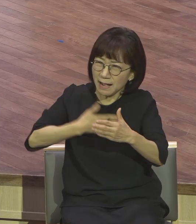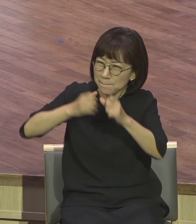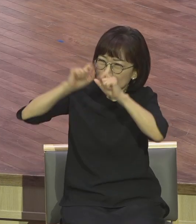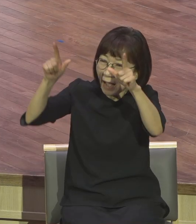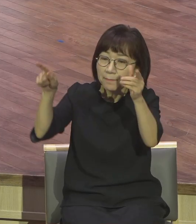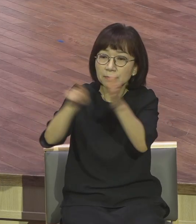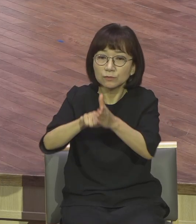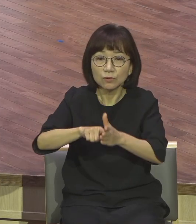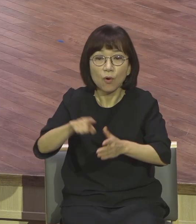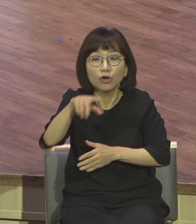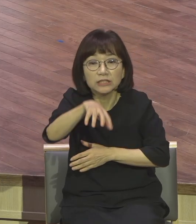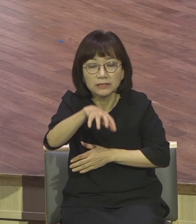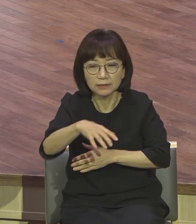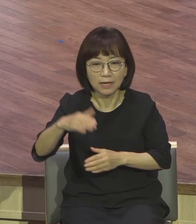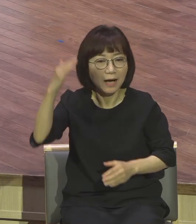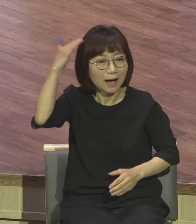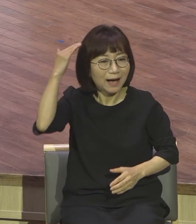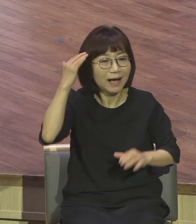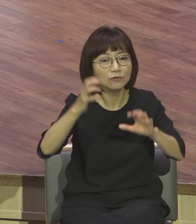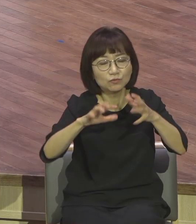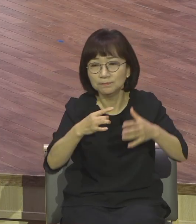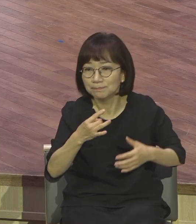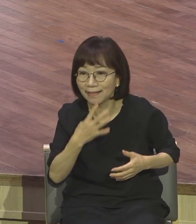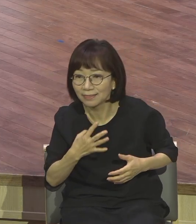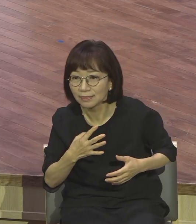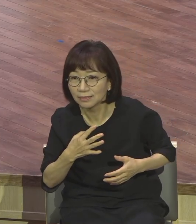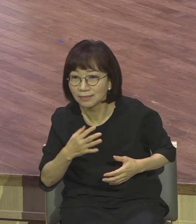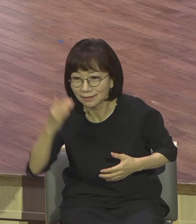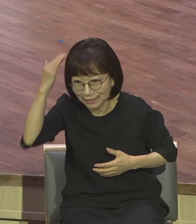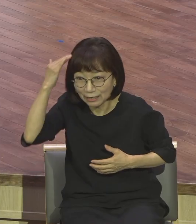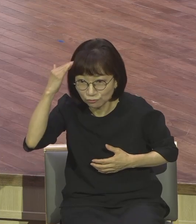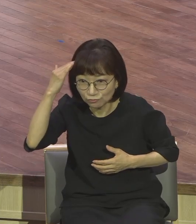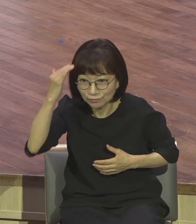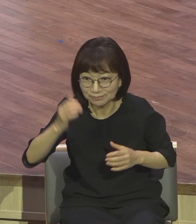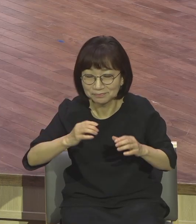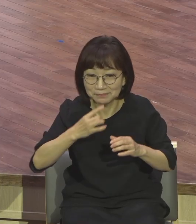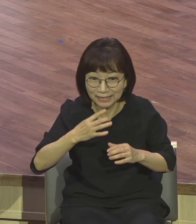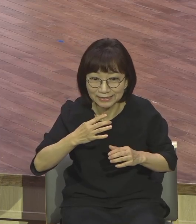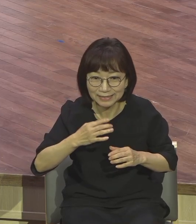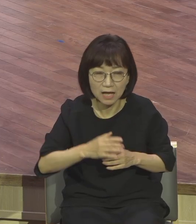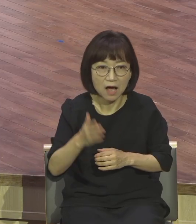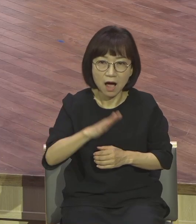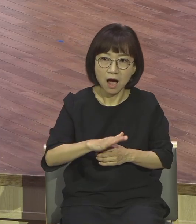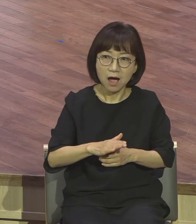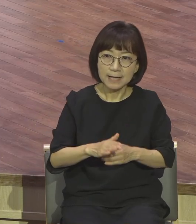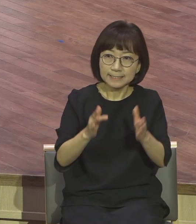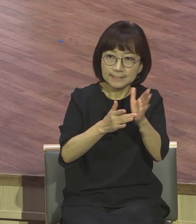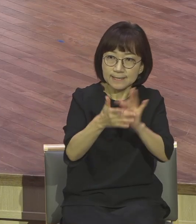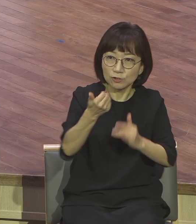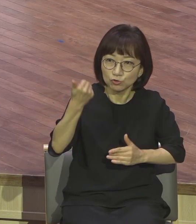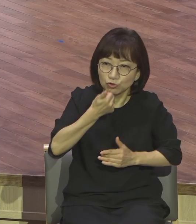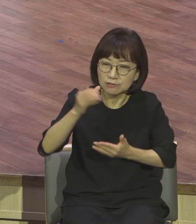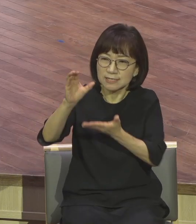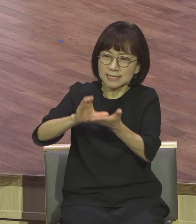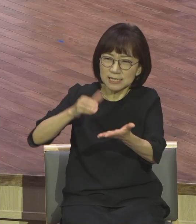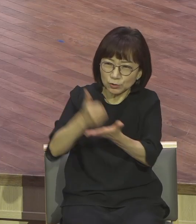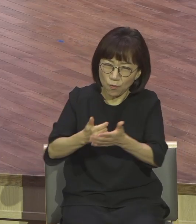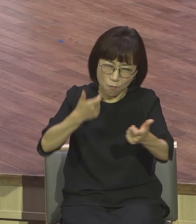한국이에요 그런데 그 중에서도 정말 하나님 앞에 복음적으로 오직 예수가 그리스도 예수가 그리스도 떠드는 단체가 어디 있습니까